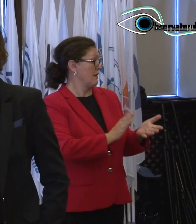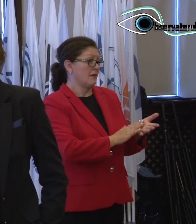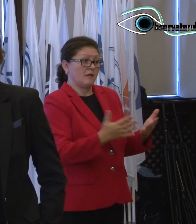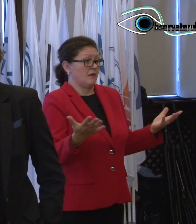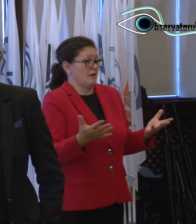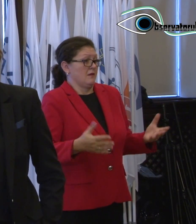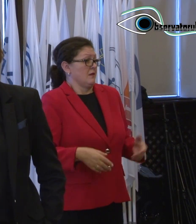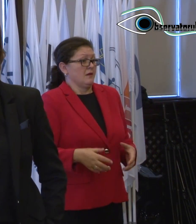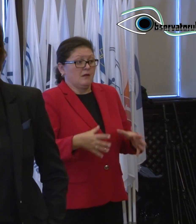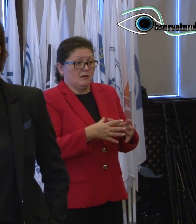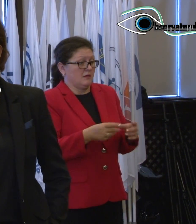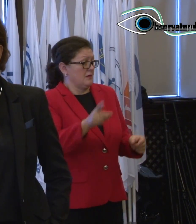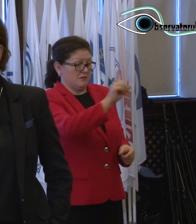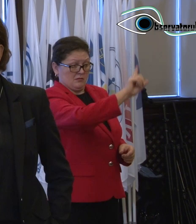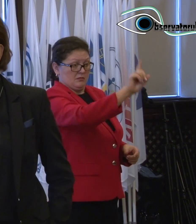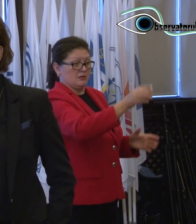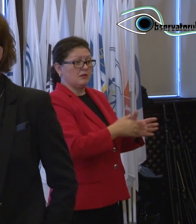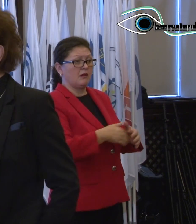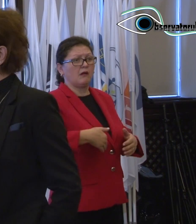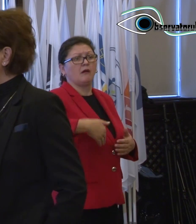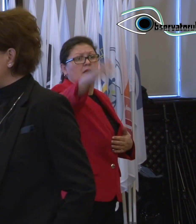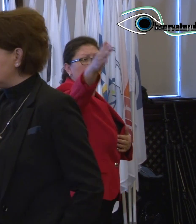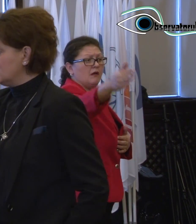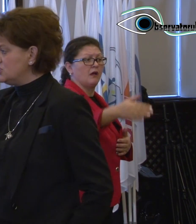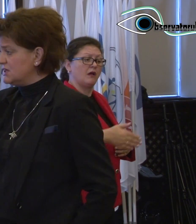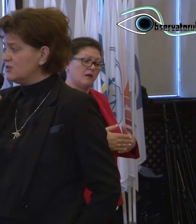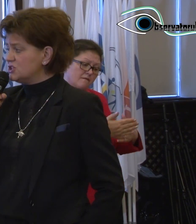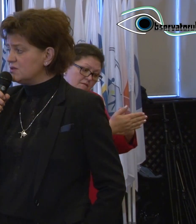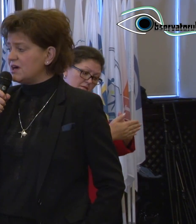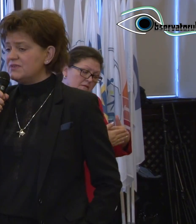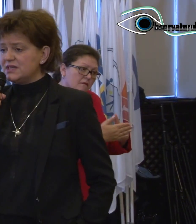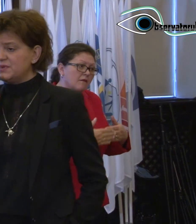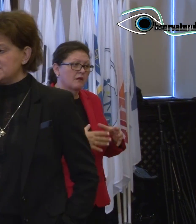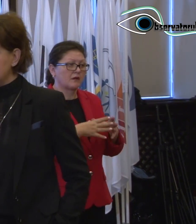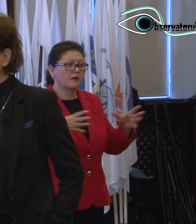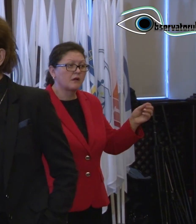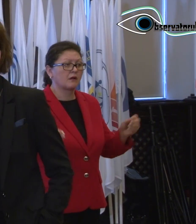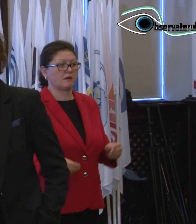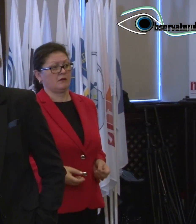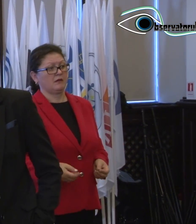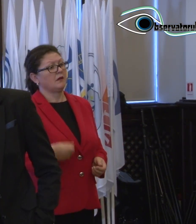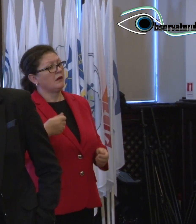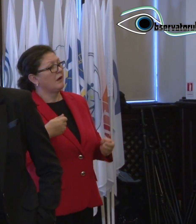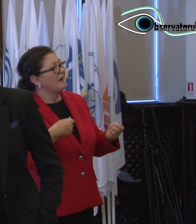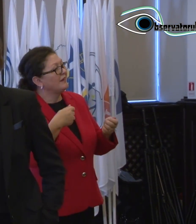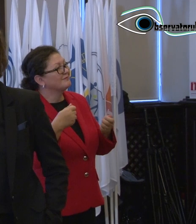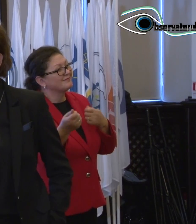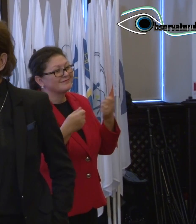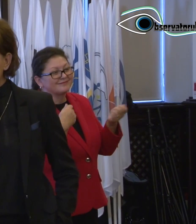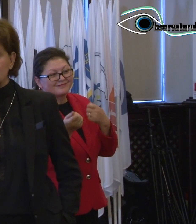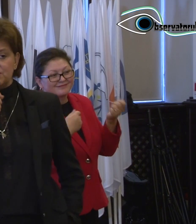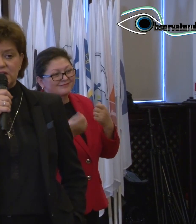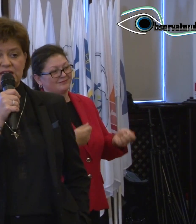ce să stea departe de aceste discuții. Și știu că sunteți partea negocierilor, știu că aveți reprezentanți, știu că vă